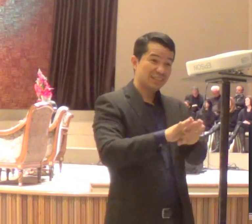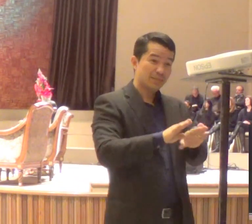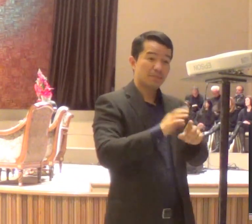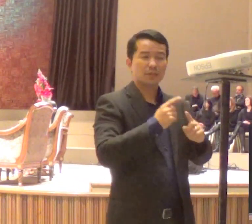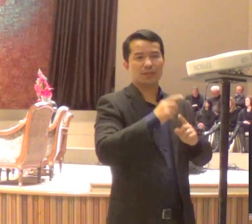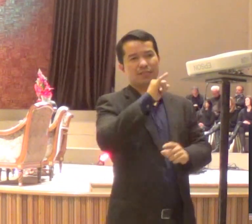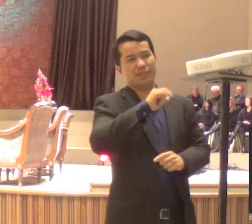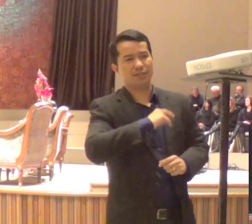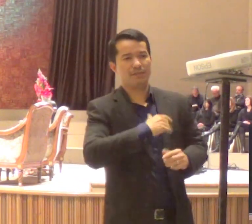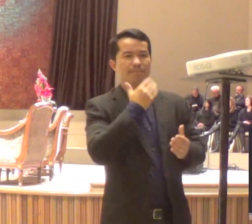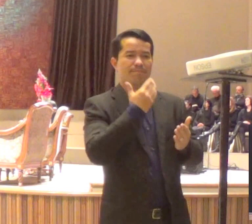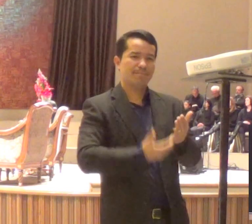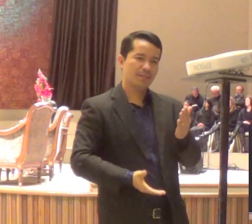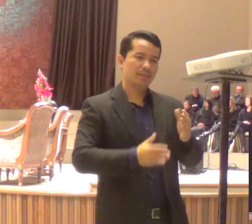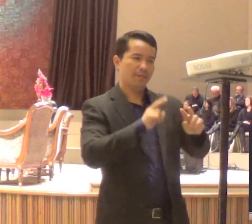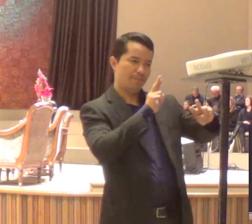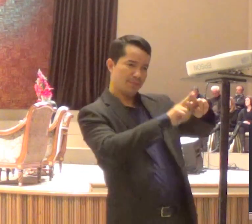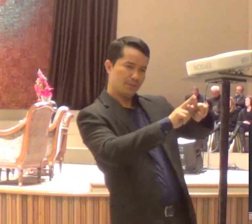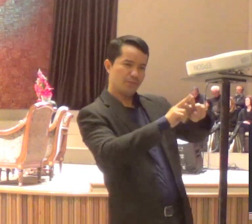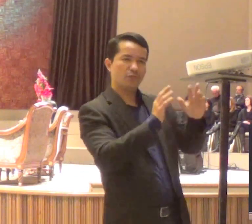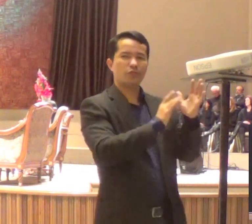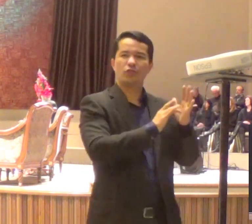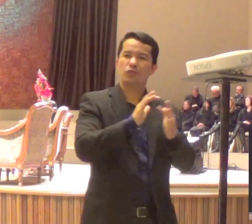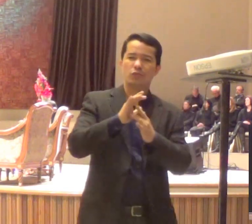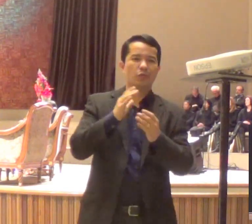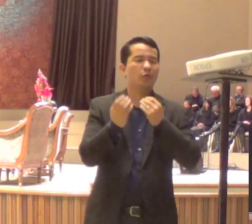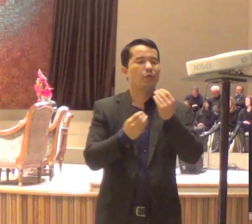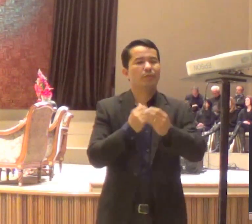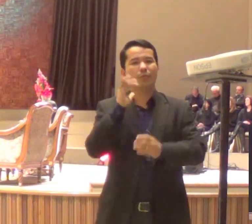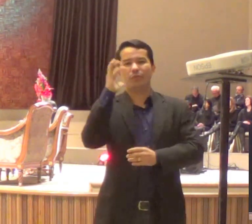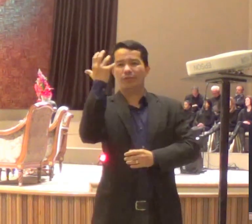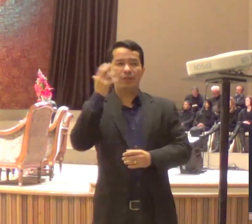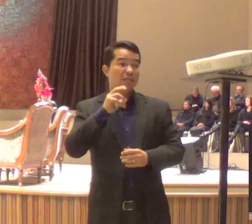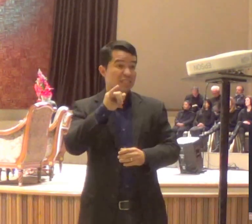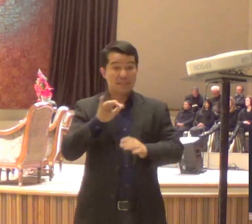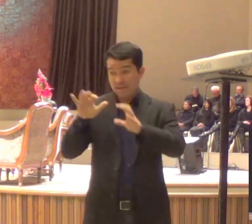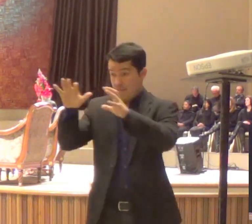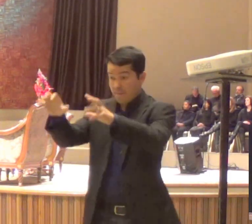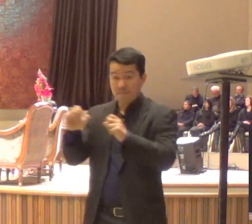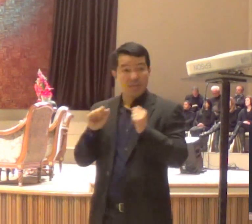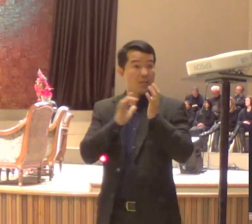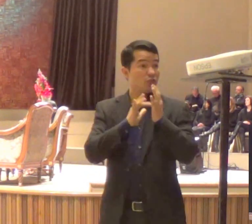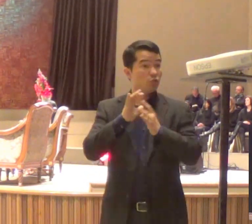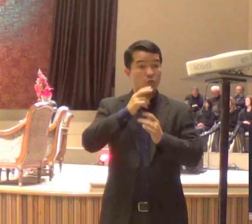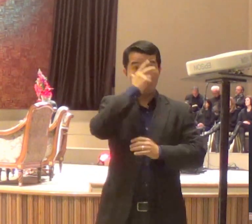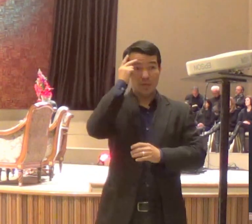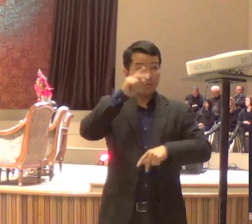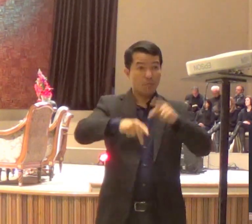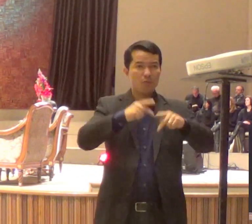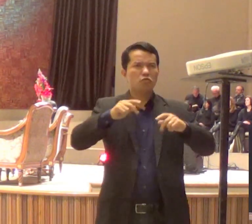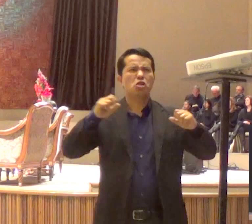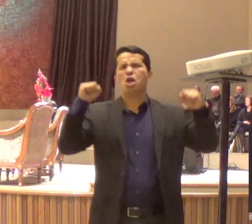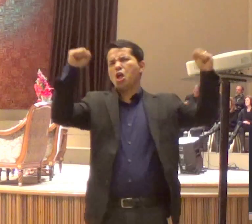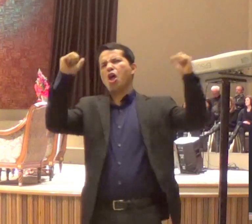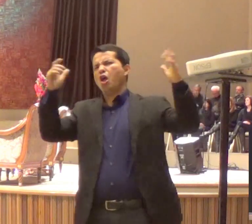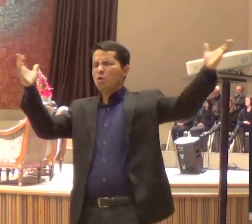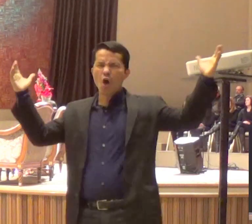eles tinham medo de uma revolta popular. Porque Jesus estava fazendo milagres. E então, eles